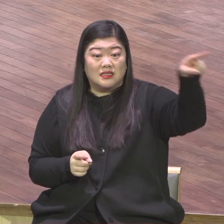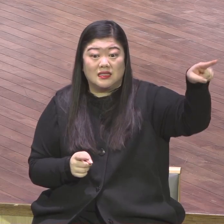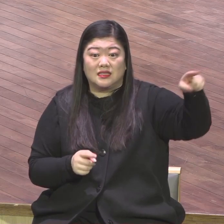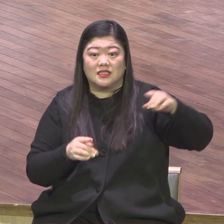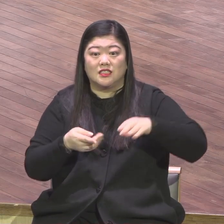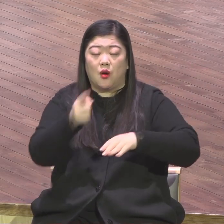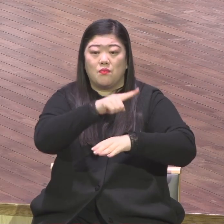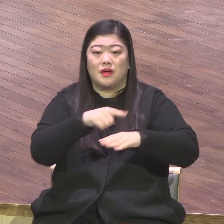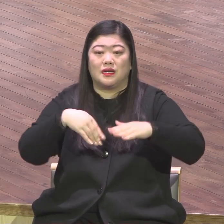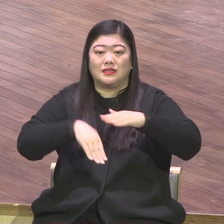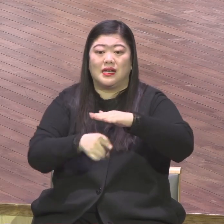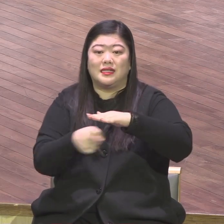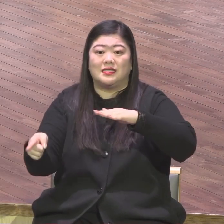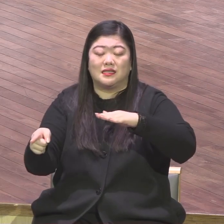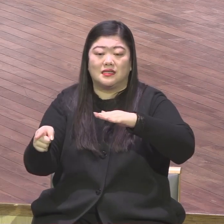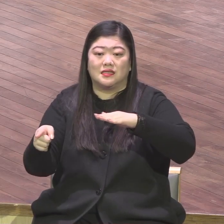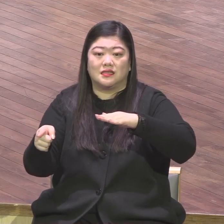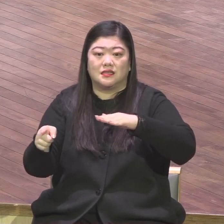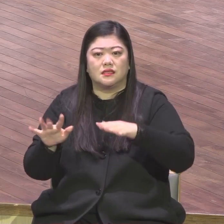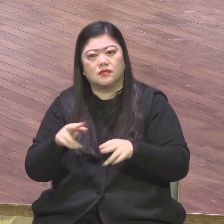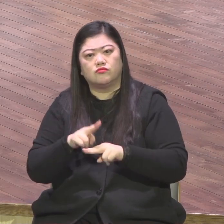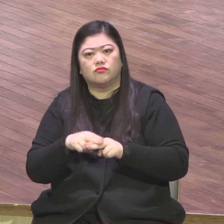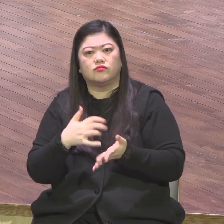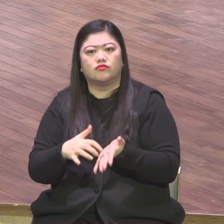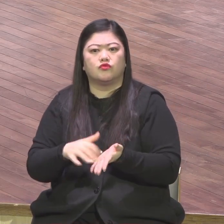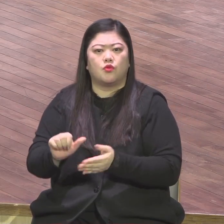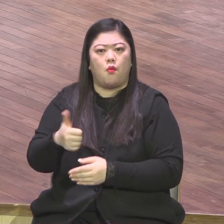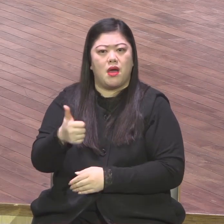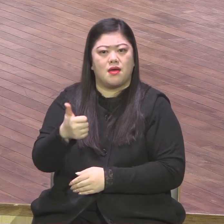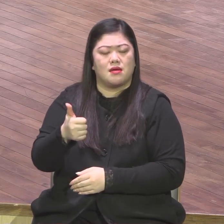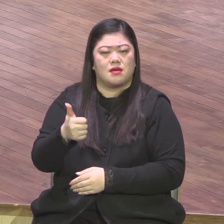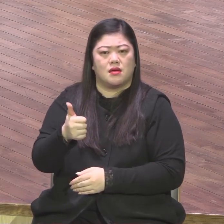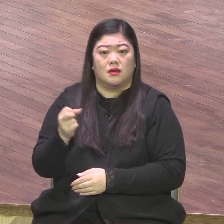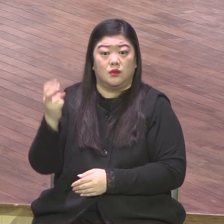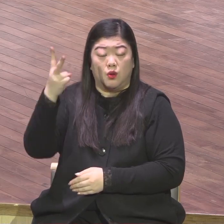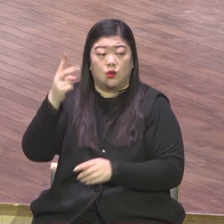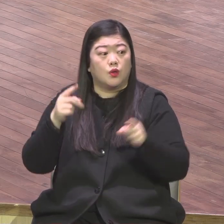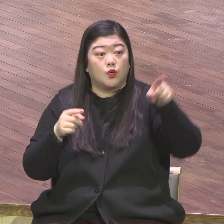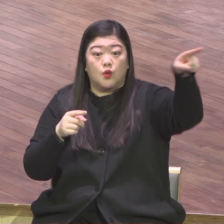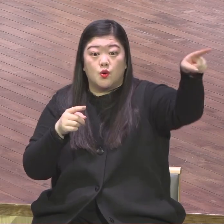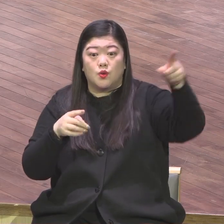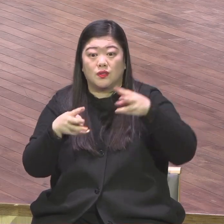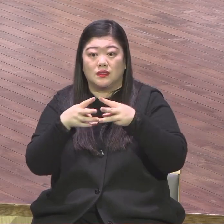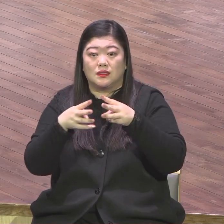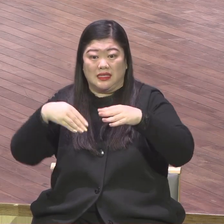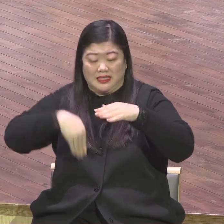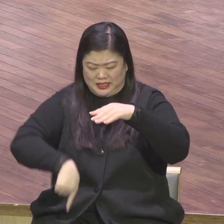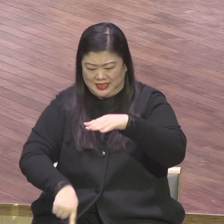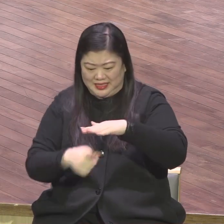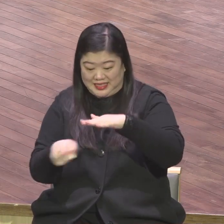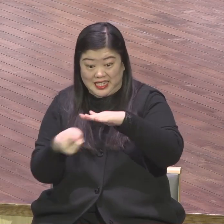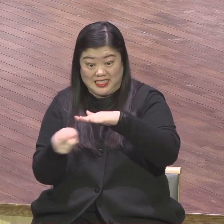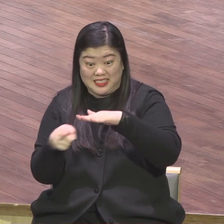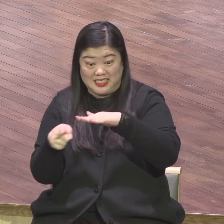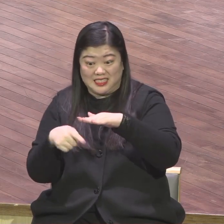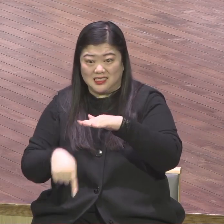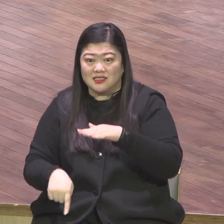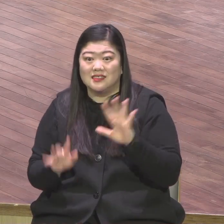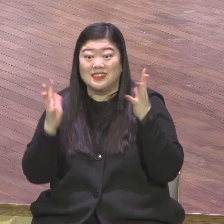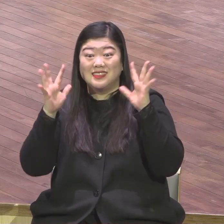아트홀 지금 한 500명 안 됐다고 합니다 또 원디스홀 원디스홀 지금 같이 앉아 있습니다 다 같이 갑시다 다